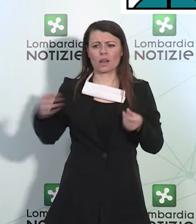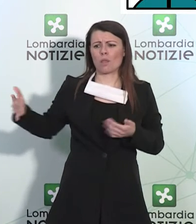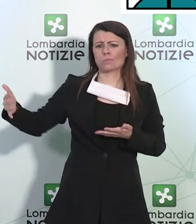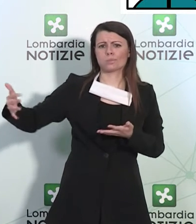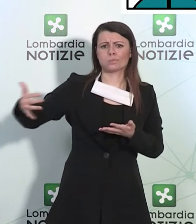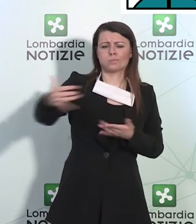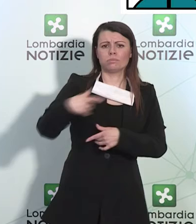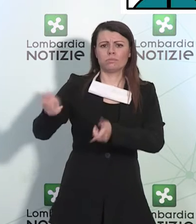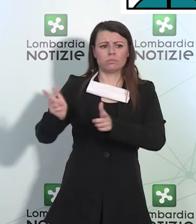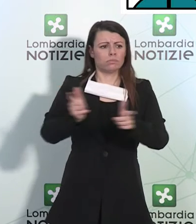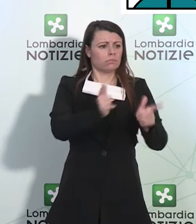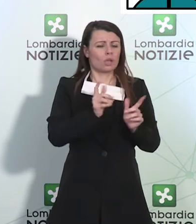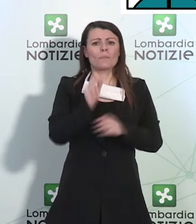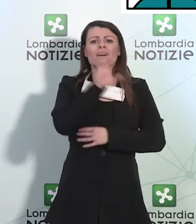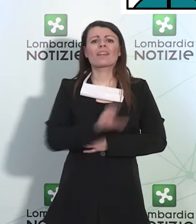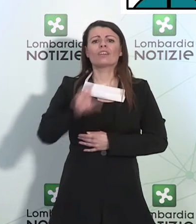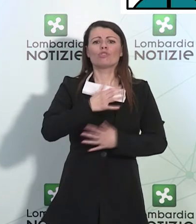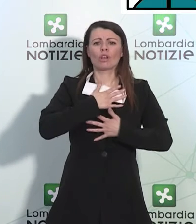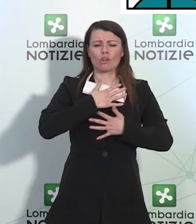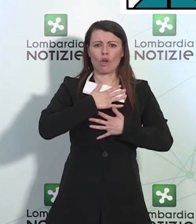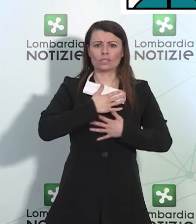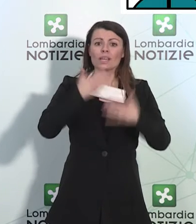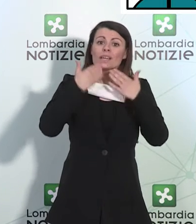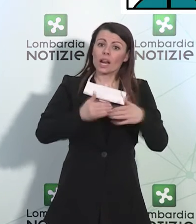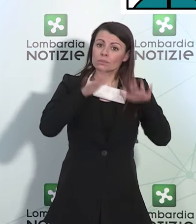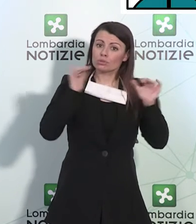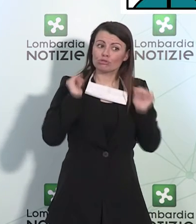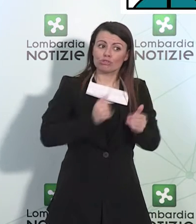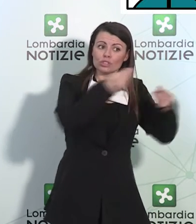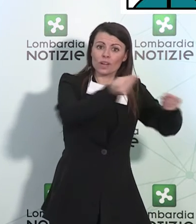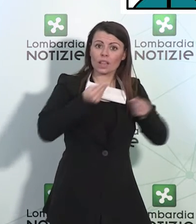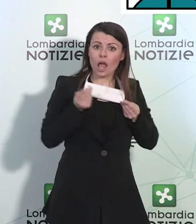nostra regione da parte della protezione civile.